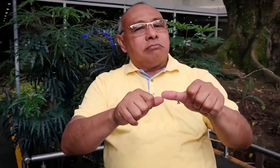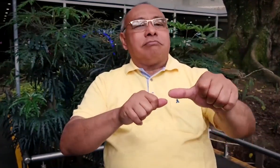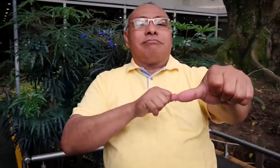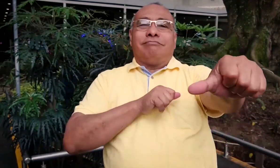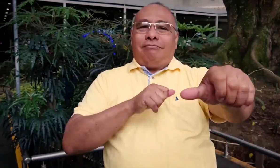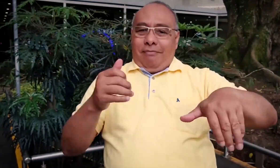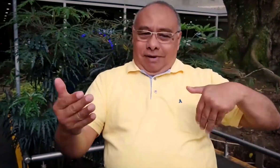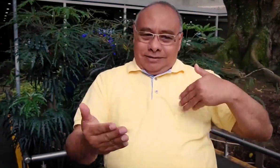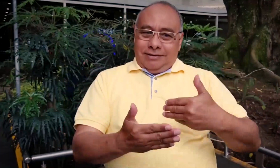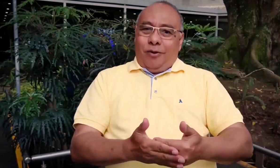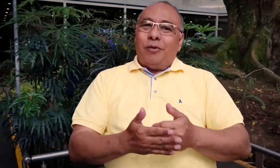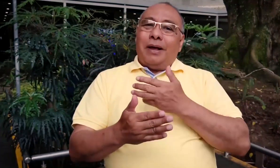de manera permanente hasta la fecha.